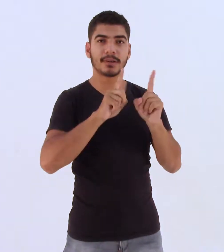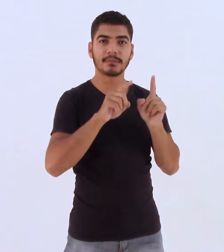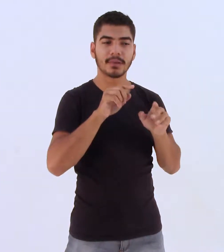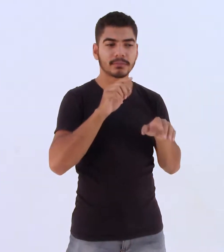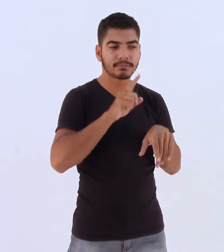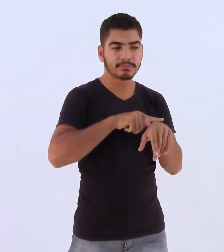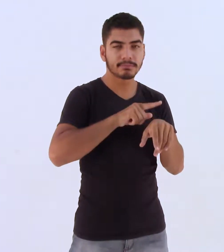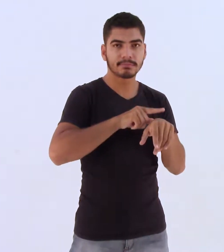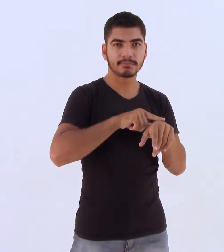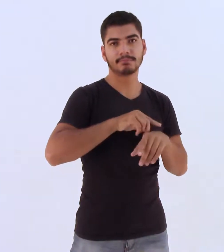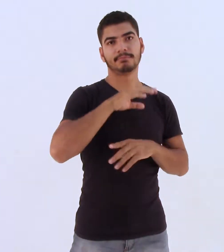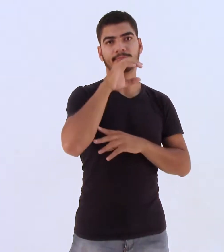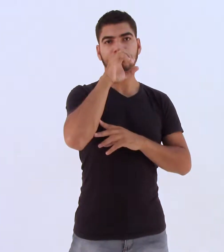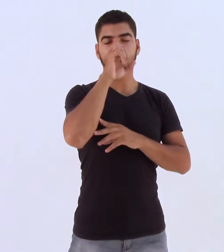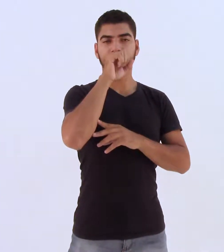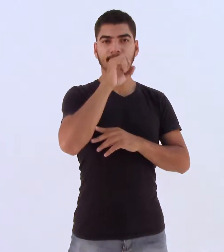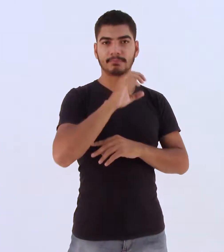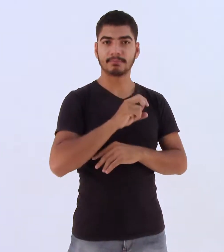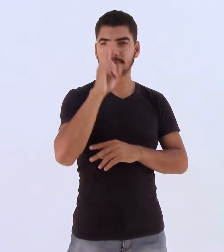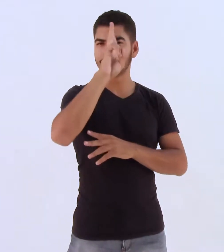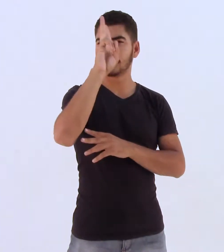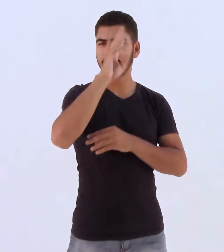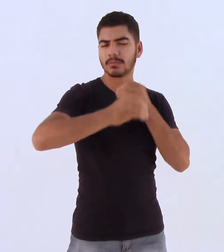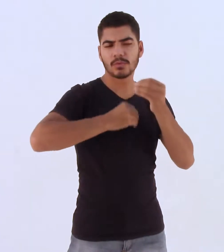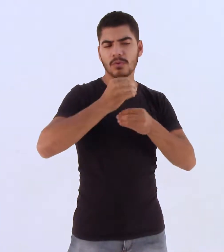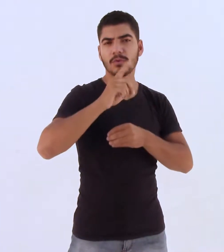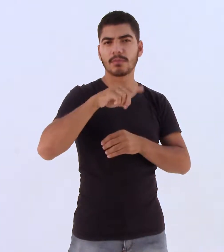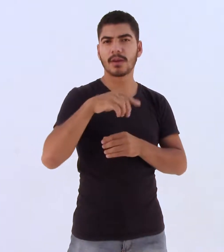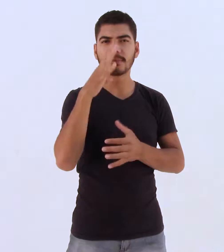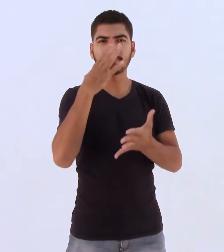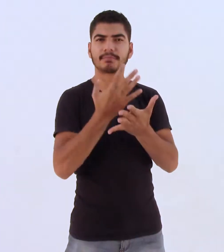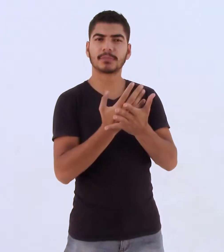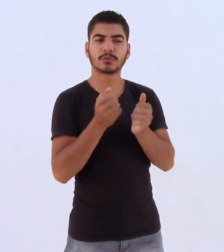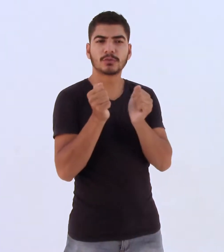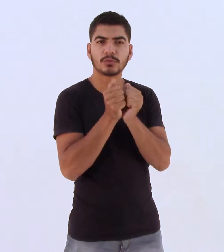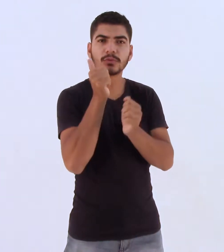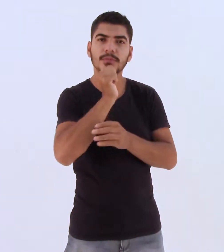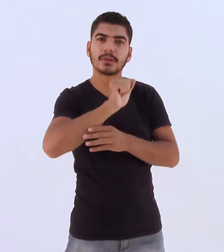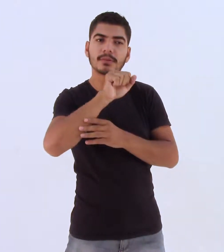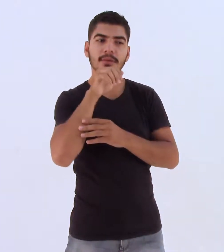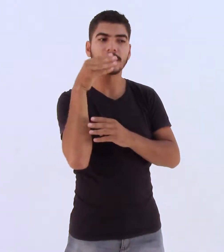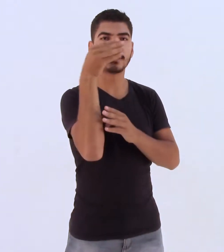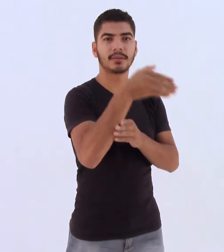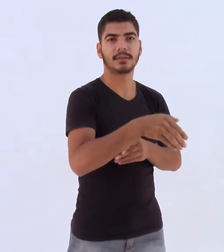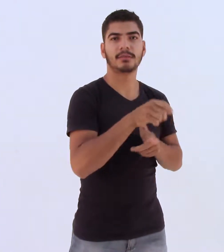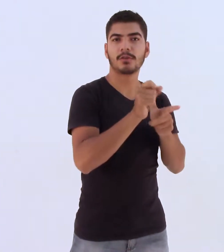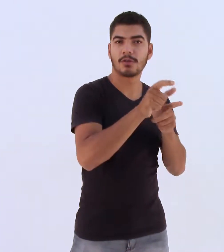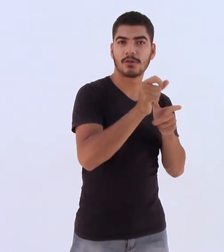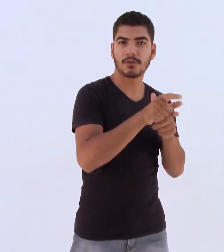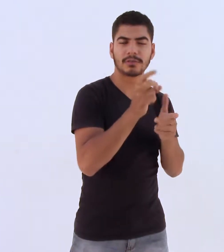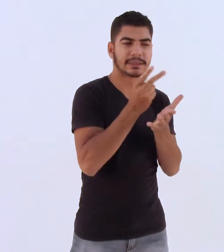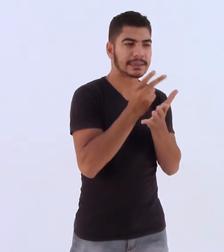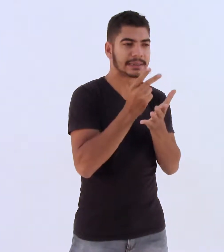pausa para respiração, relembra como era incrível visitar a locadora com a sua mãe. Sempre alugávamos quatro filmes,